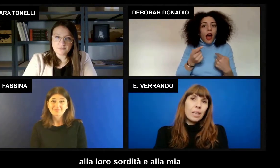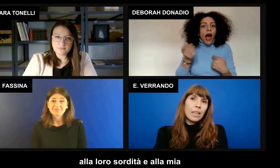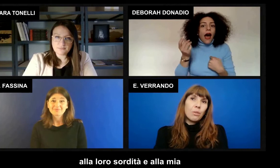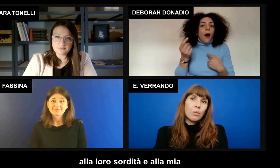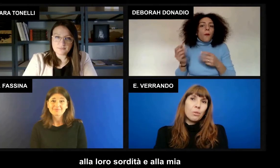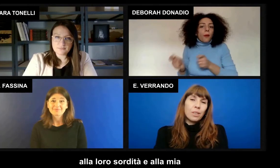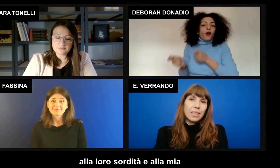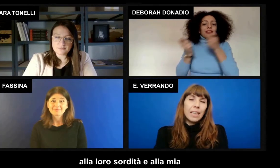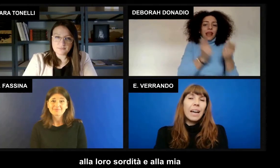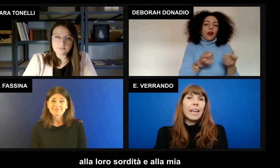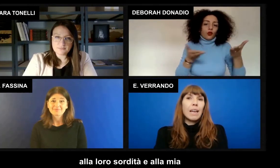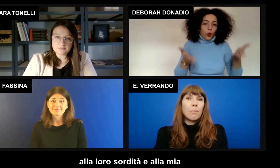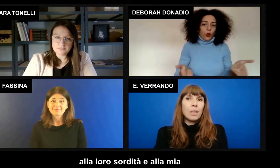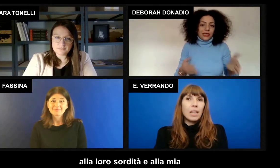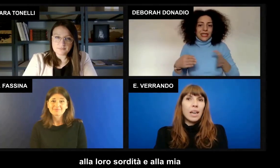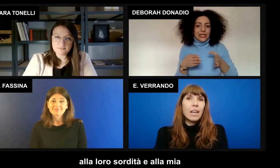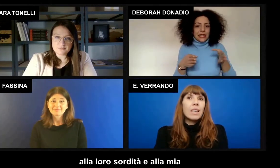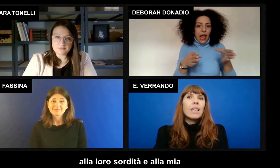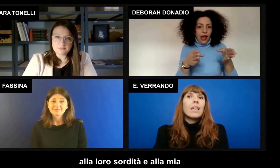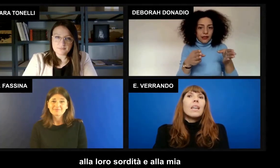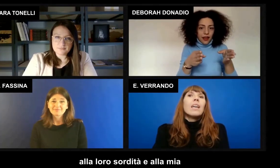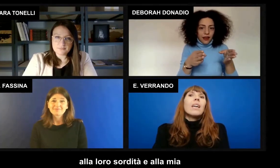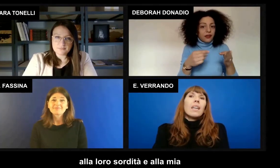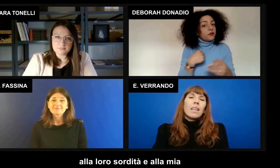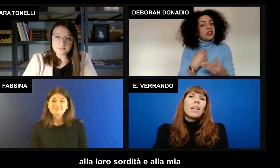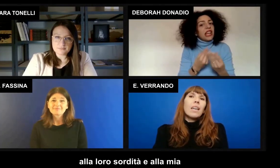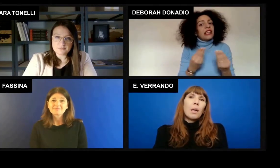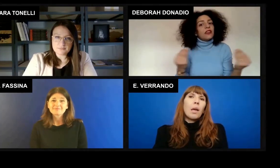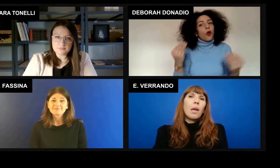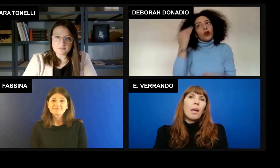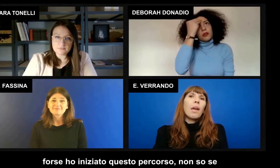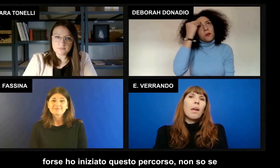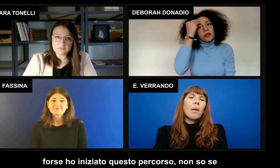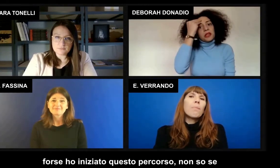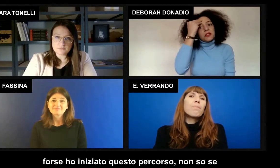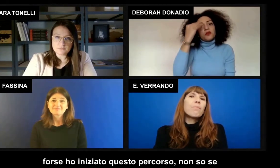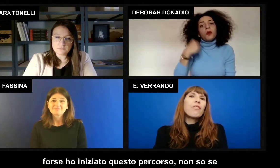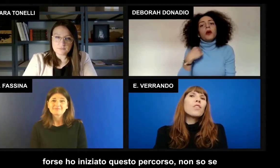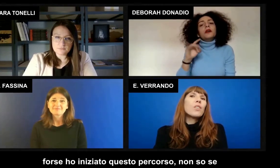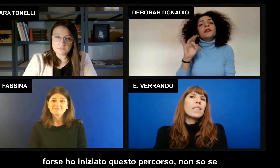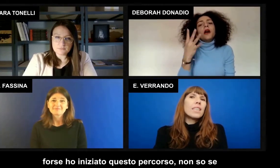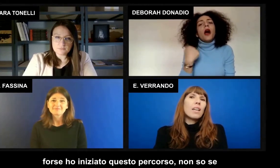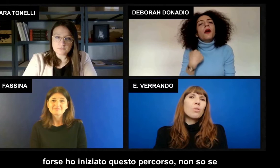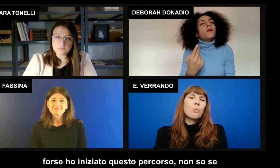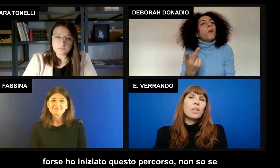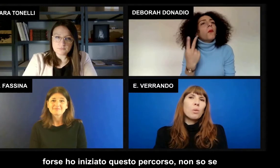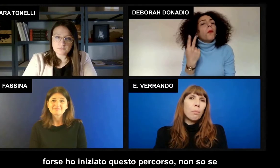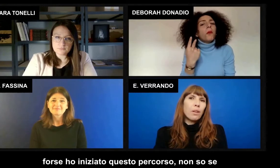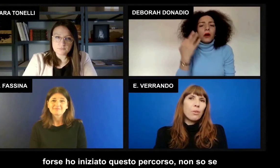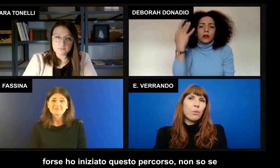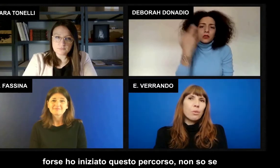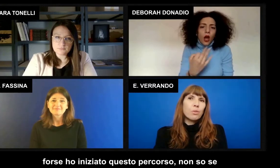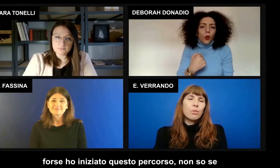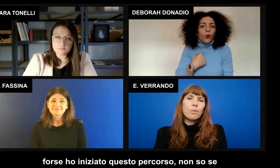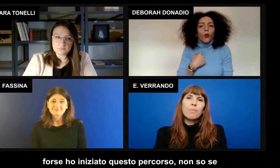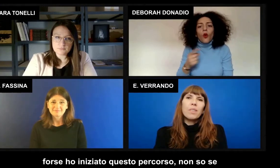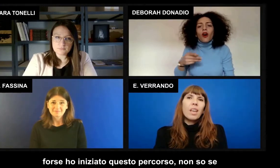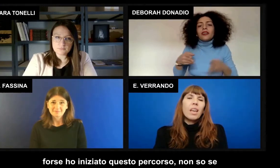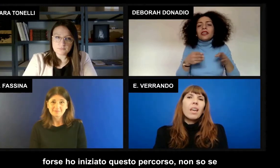loro, alla loro sordità e alla mia, forse ho iniziato questo percorso.